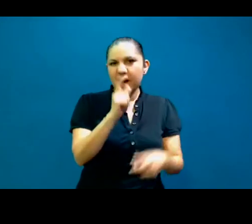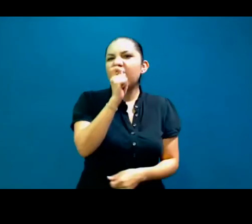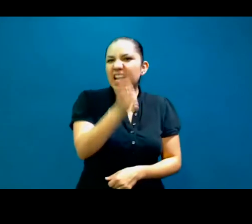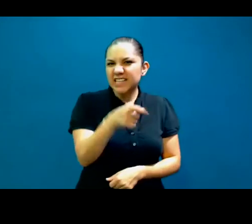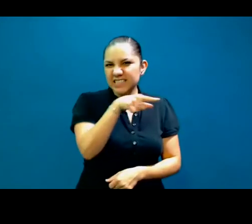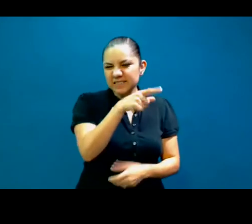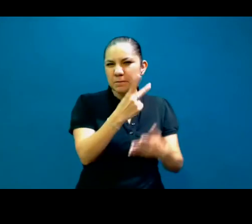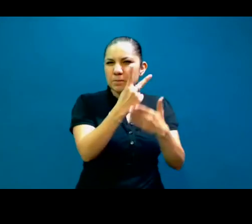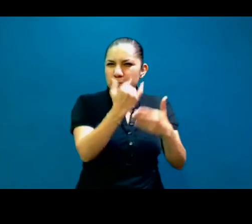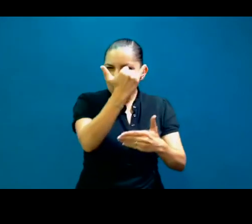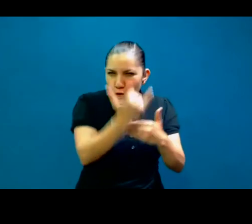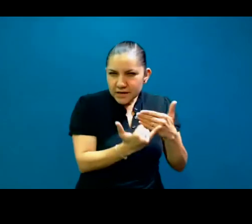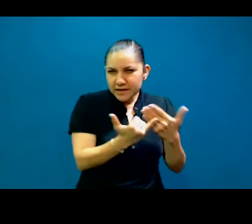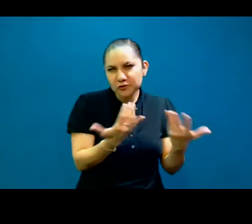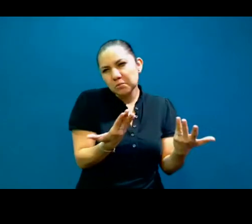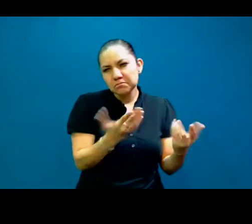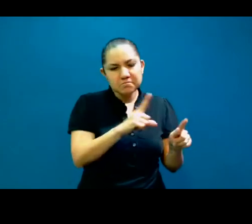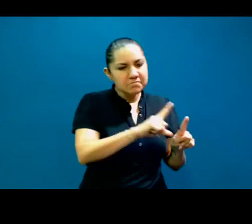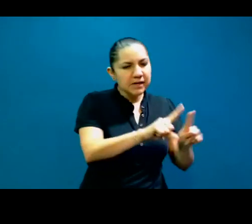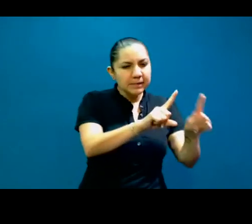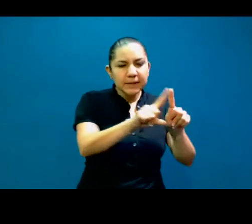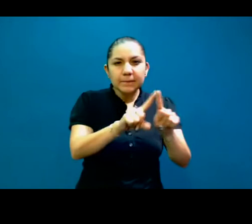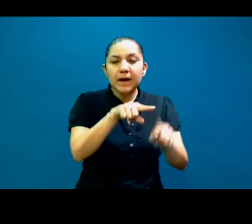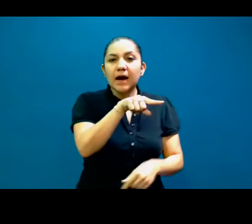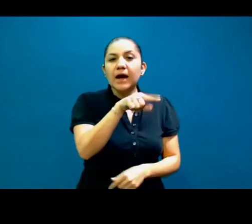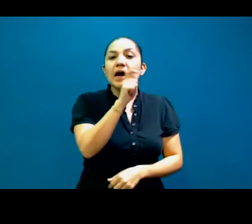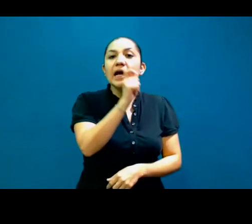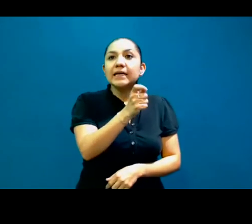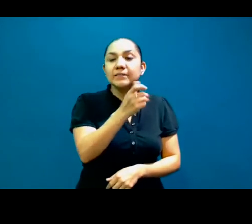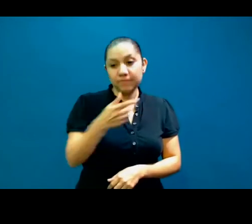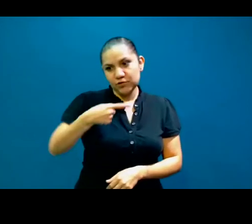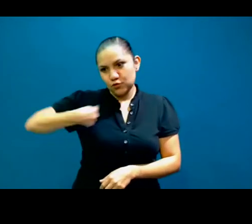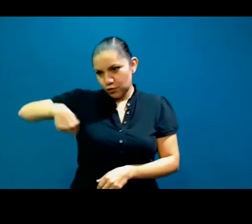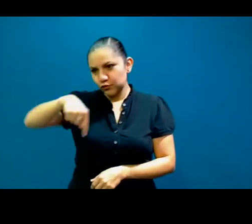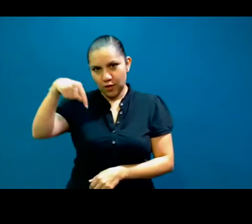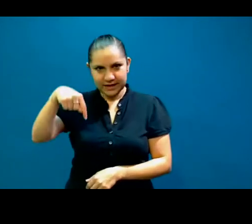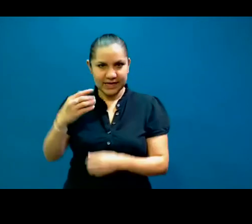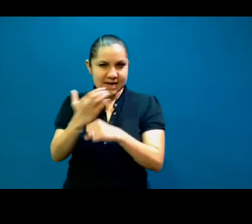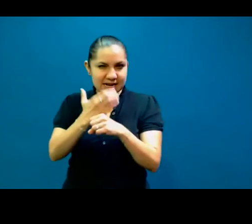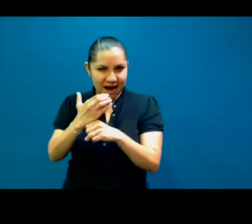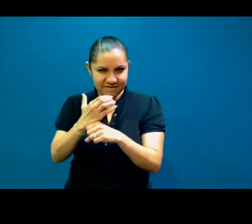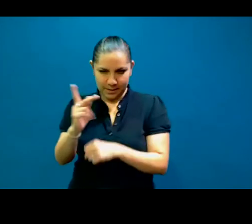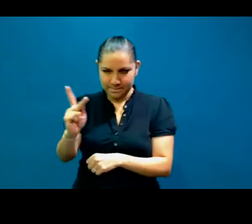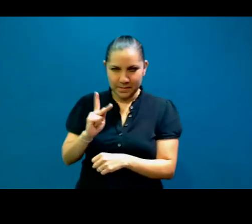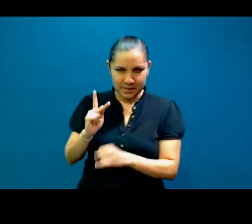proyectos, que también es parte de lo que queremos resaltar aquí en el Café con Colegas, que